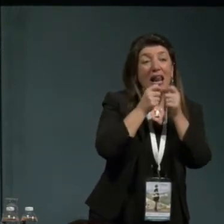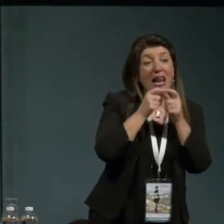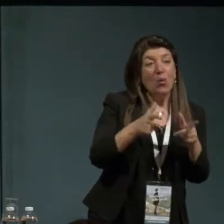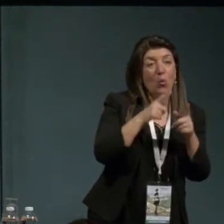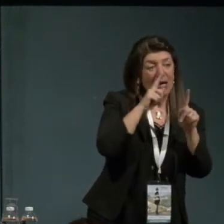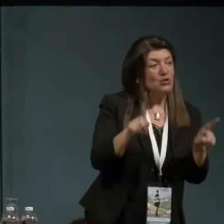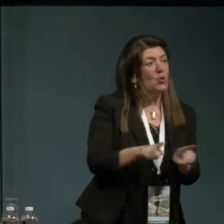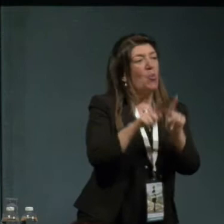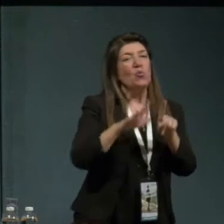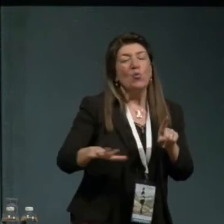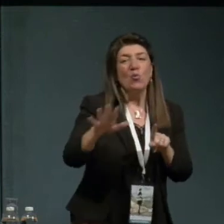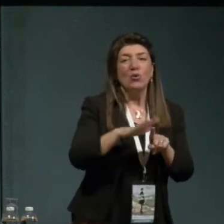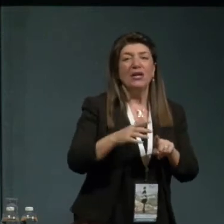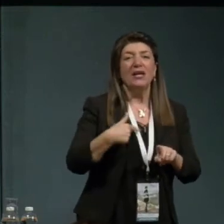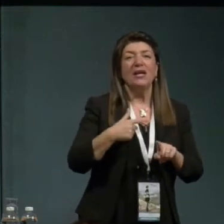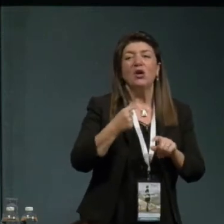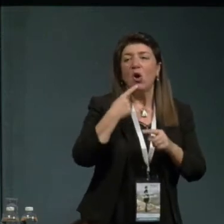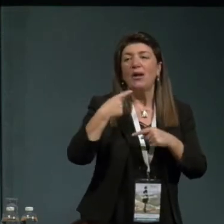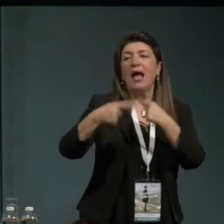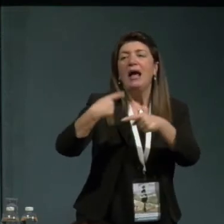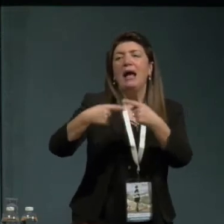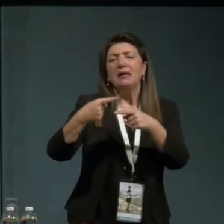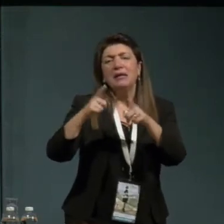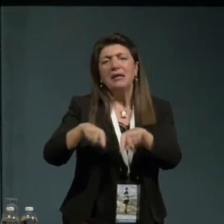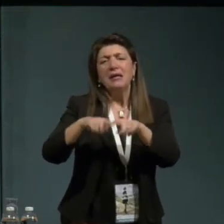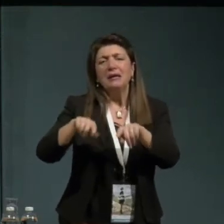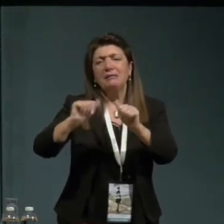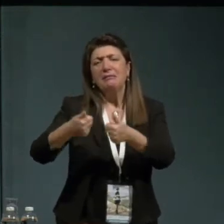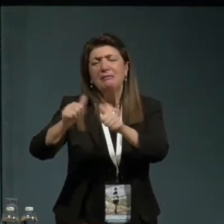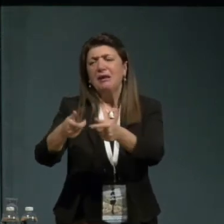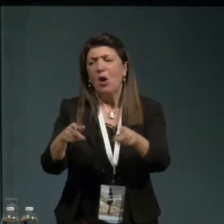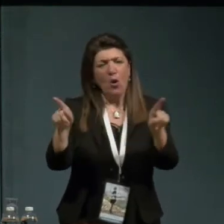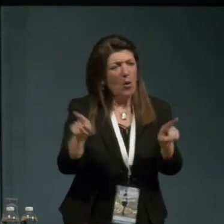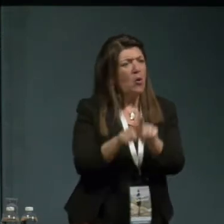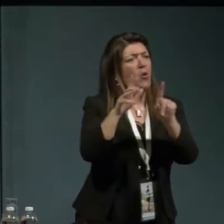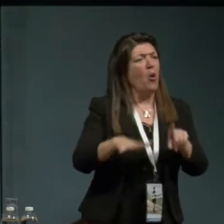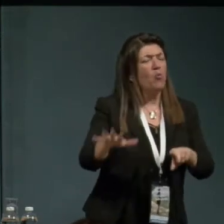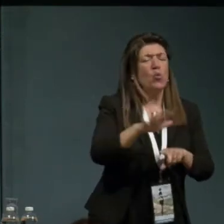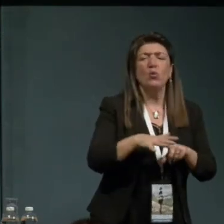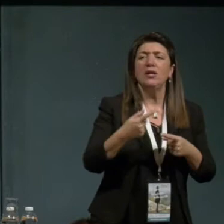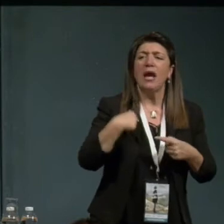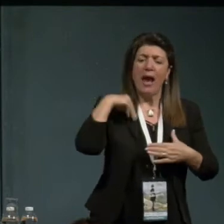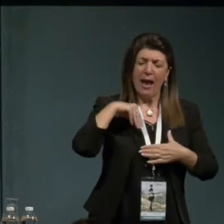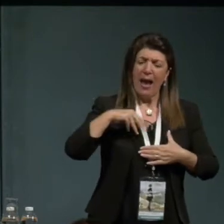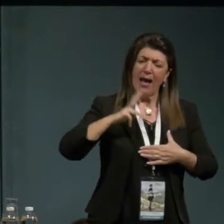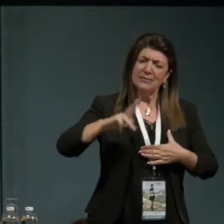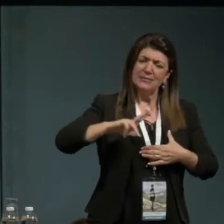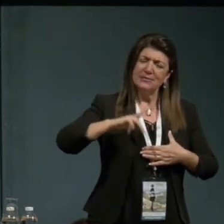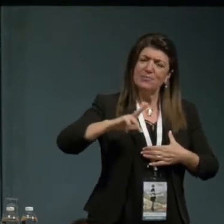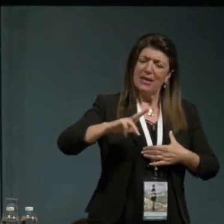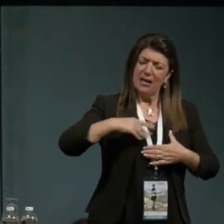comuno, con riti comuni e con aspirazione all